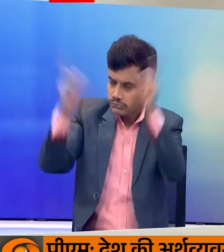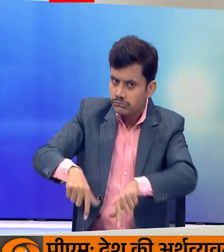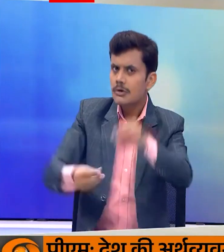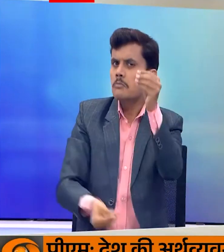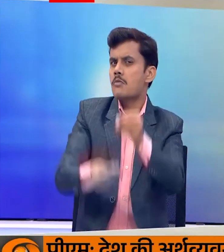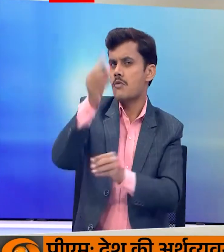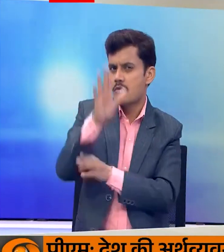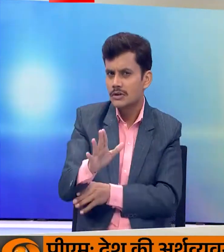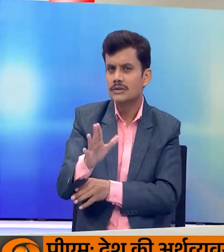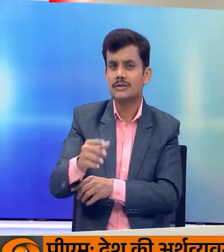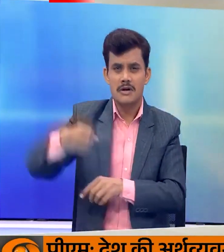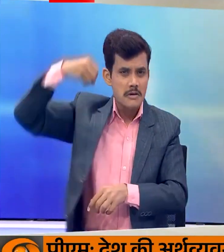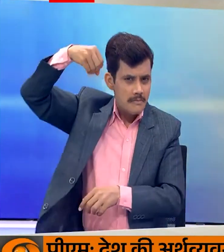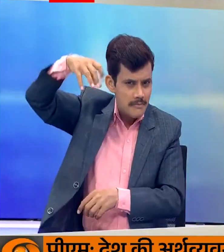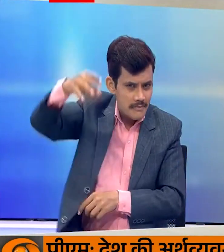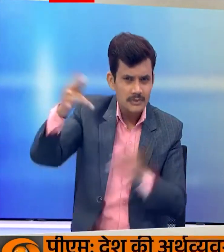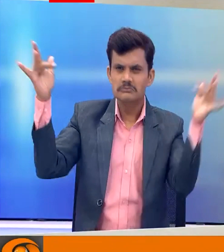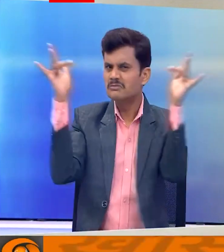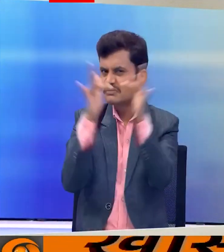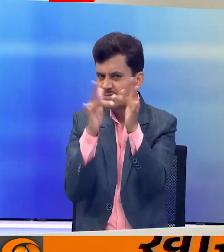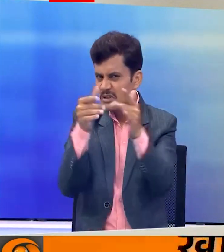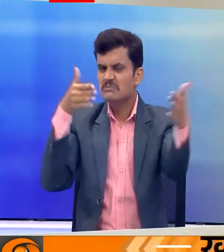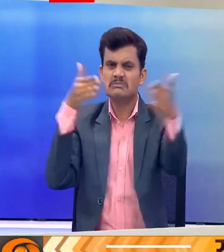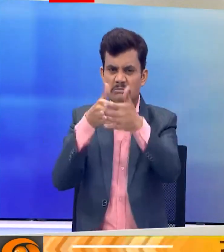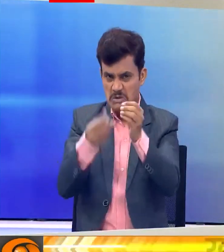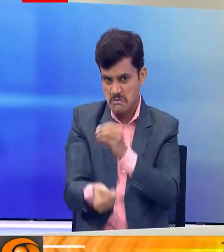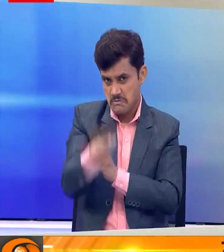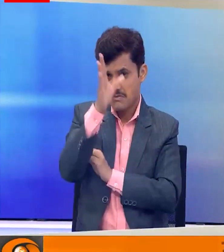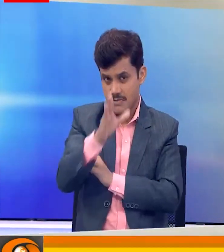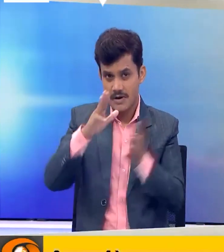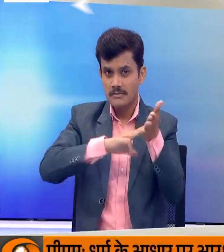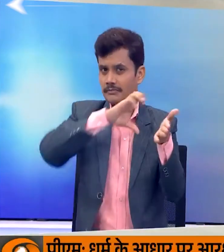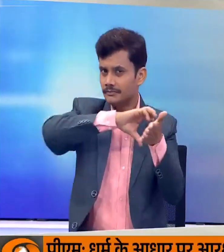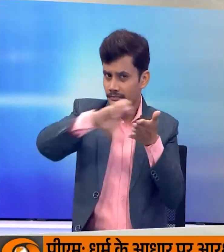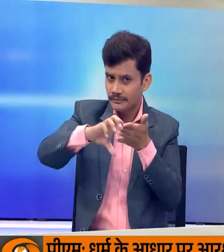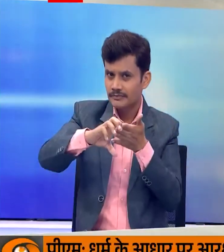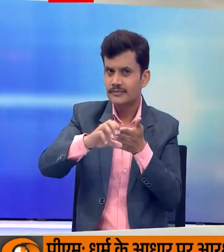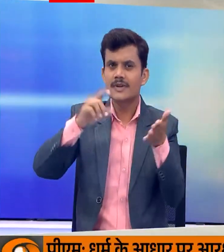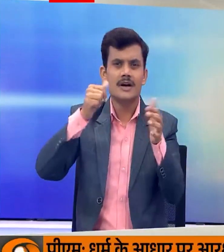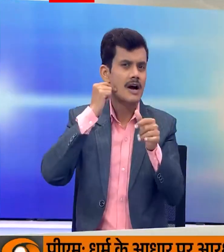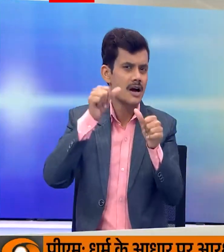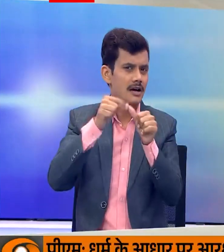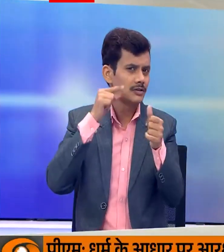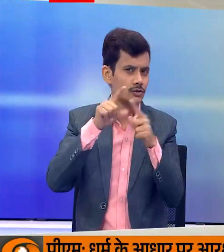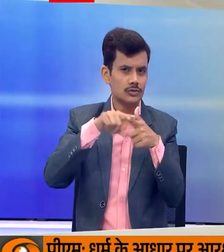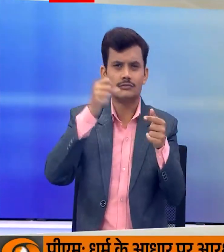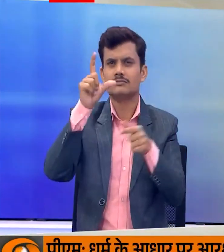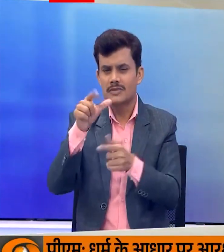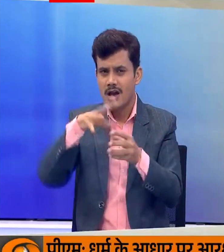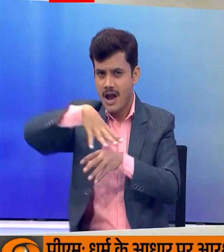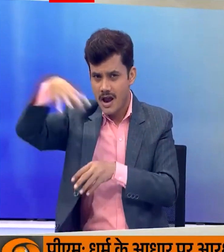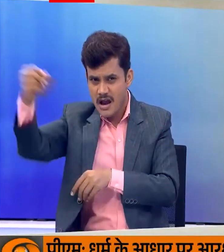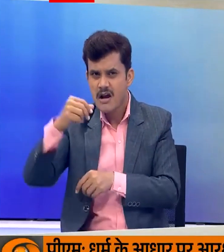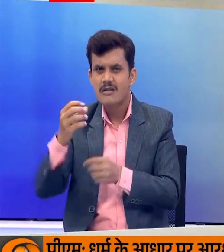खलन हुआ है जिससे बिजली और इंटरनेट सेवाई बाधित हो गई है मिजोरम की राजधानी आईजोल के बाहरी इलाके में